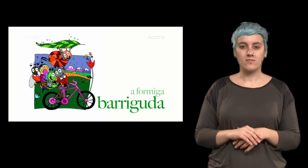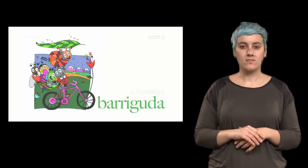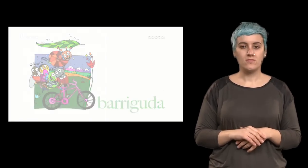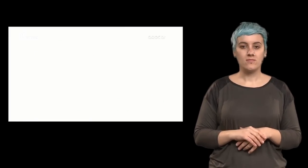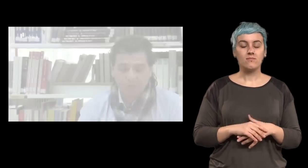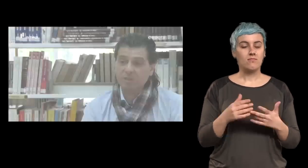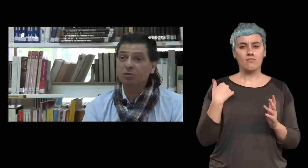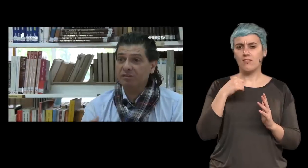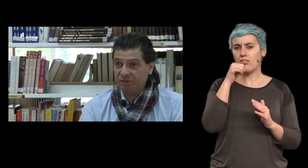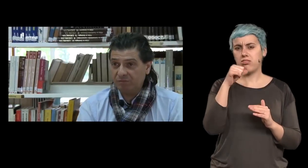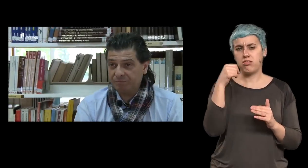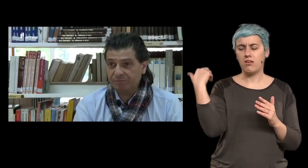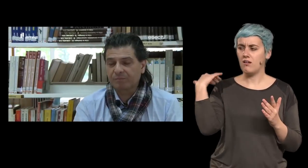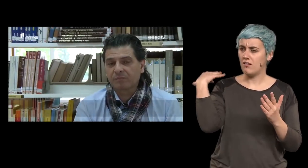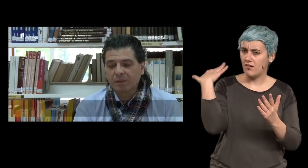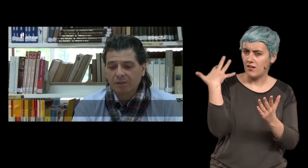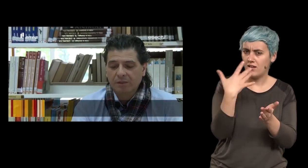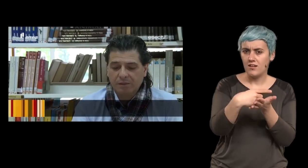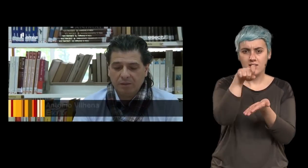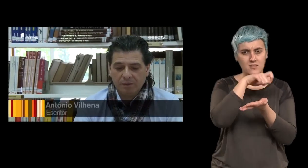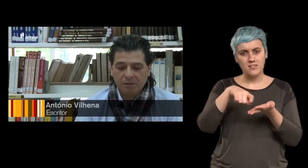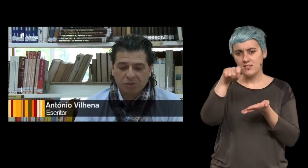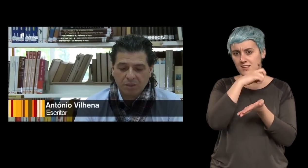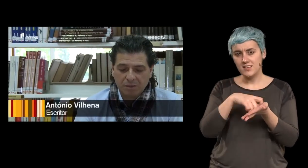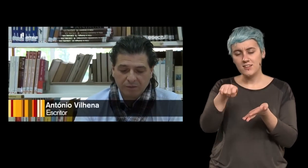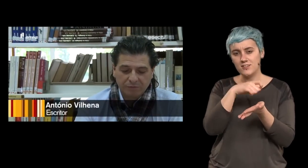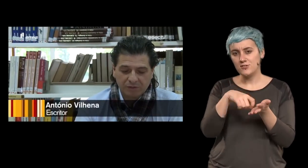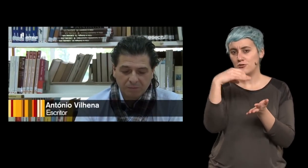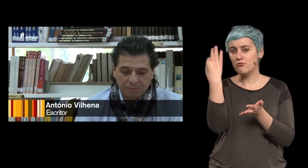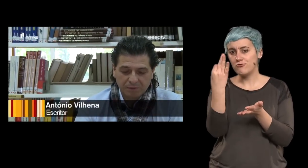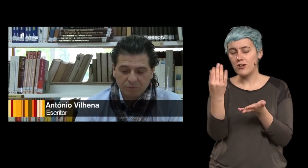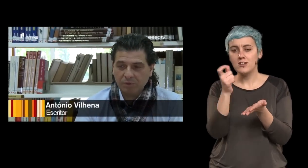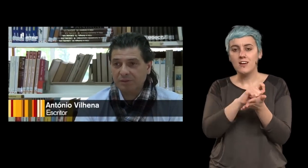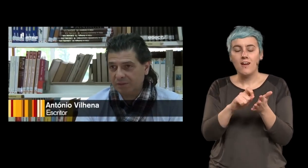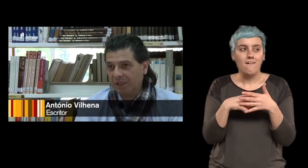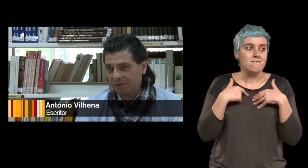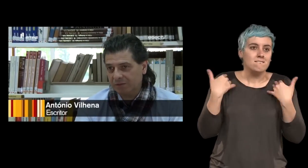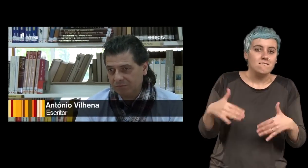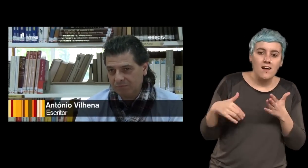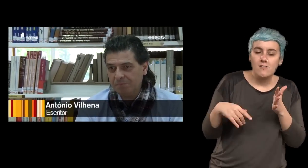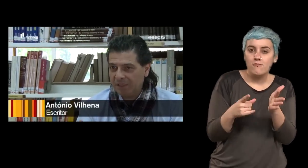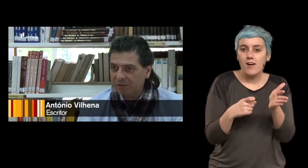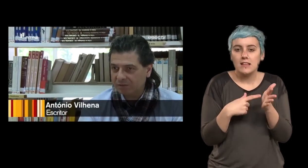eu sempre escrevi e a escrita foi sempre uma necessidade imanente